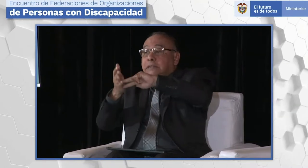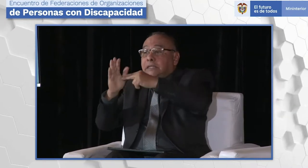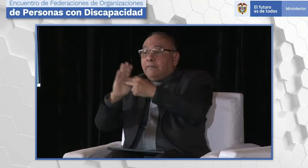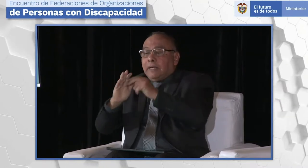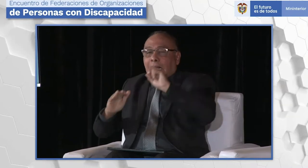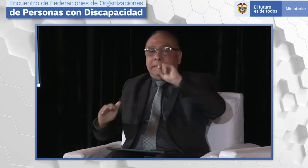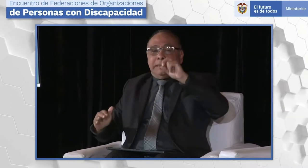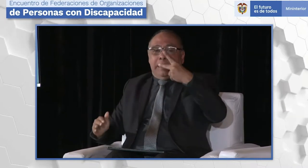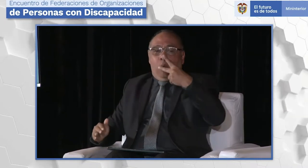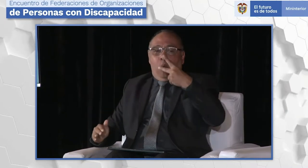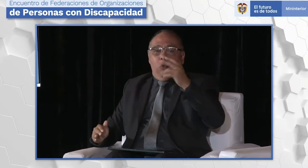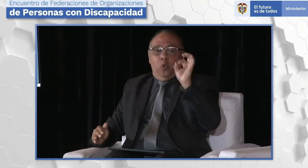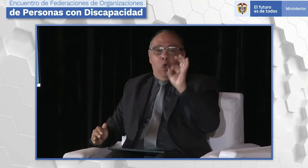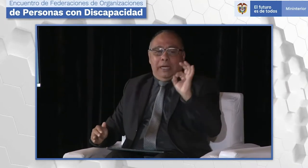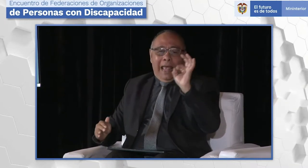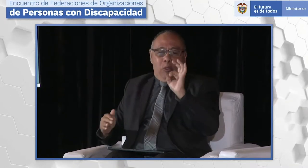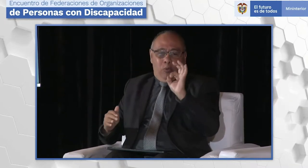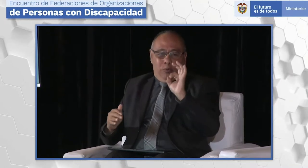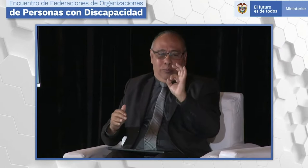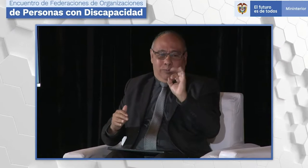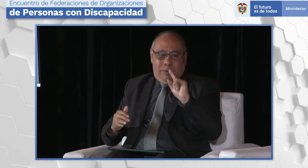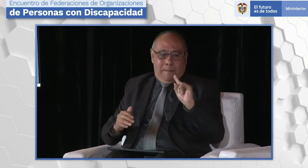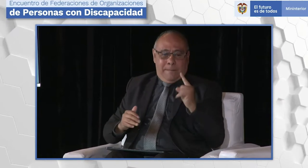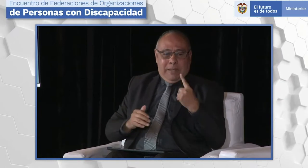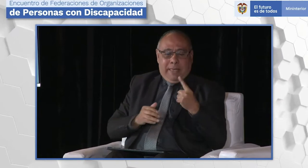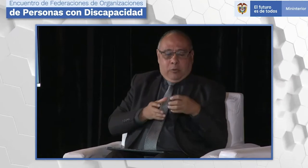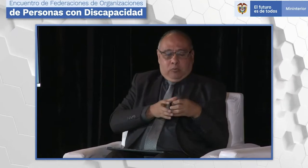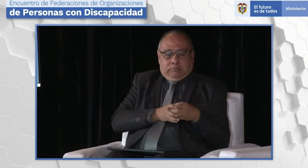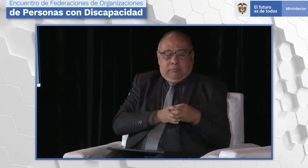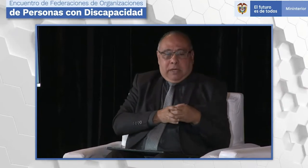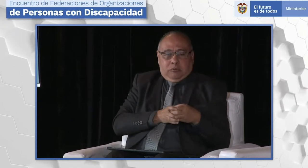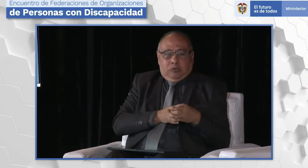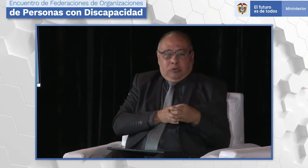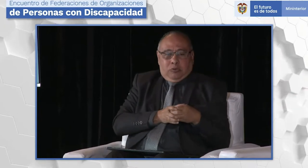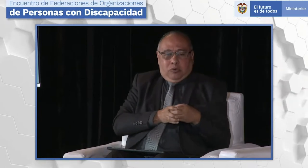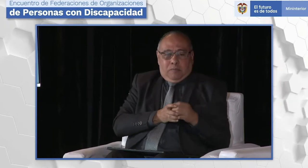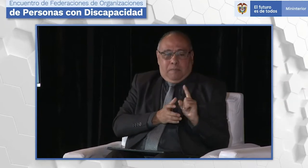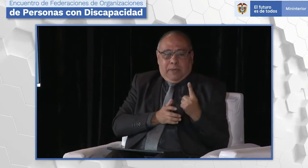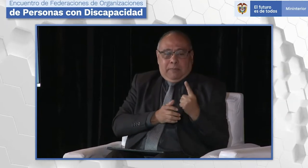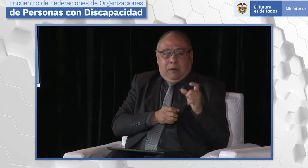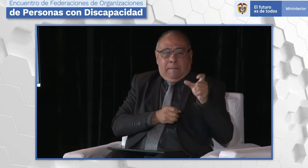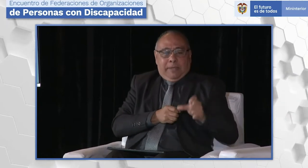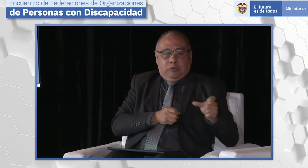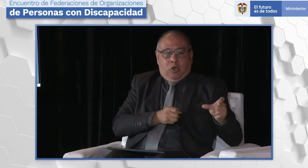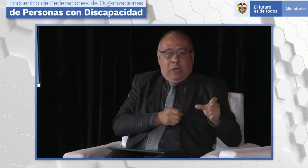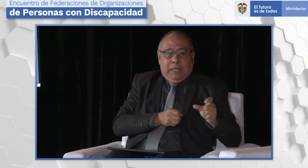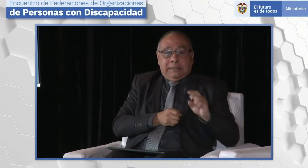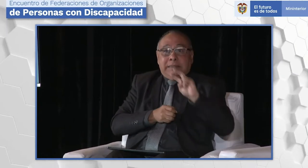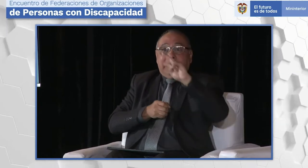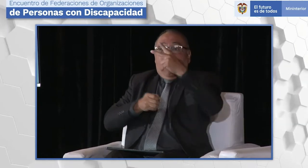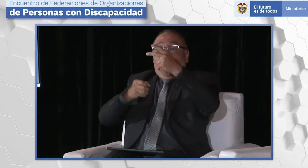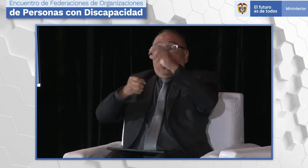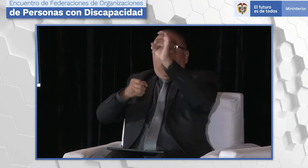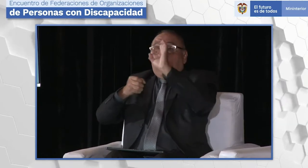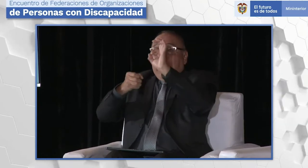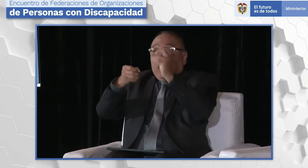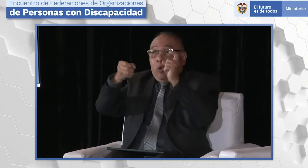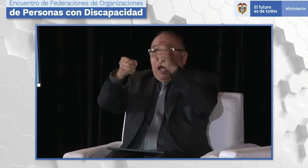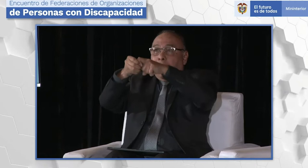Bien, para ser parte de esta federación, entonces ya hablamos que es un segundo grado. Entonces retomamos. Primer grado quiere decir que son personas